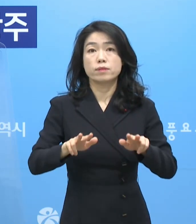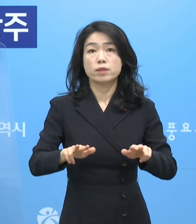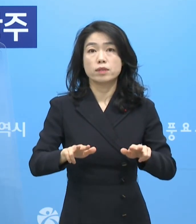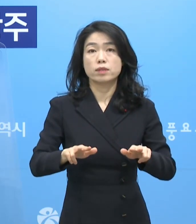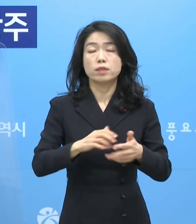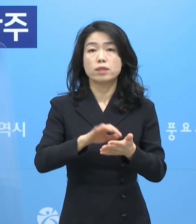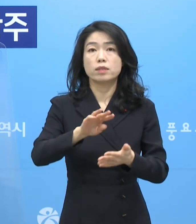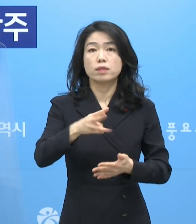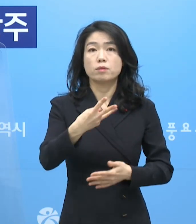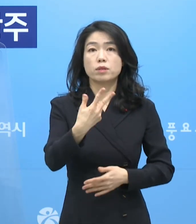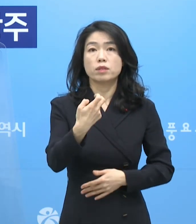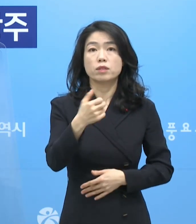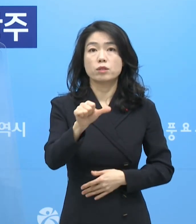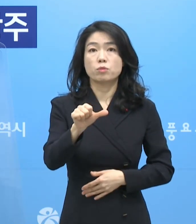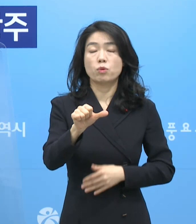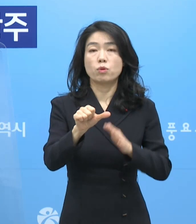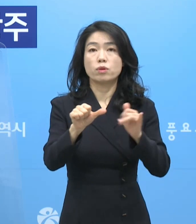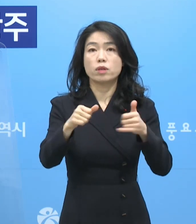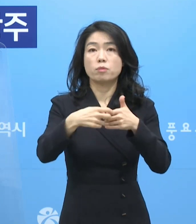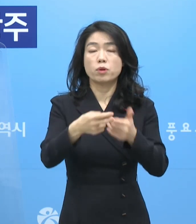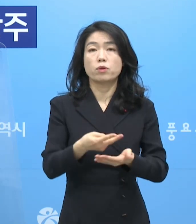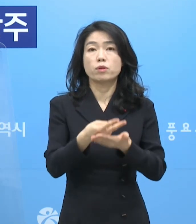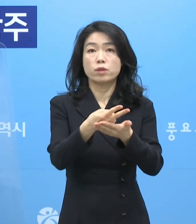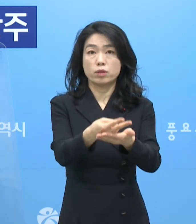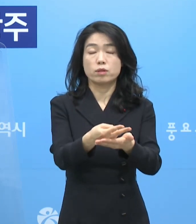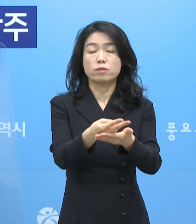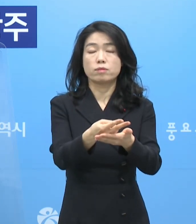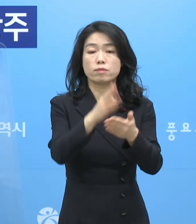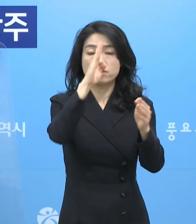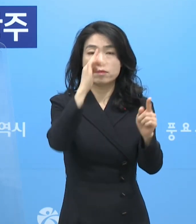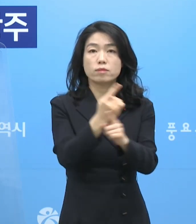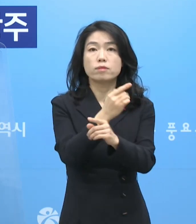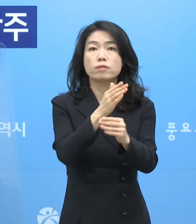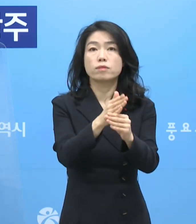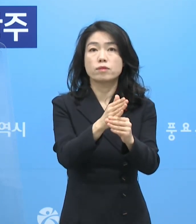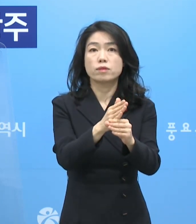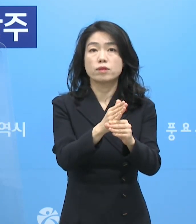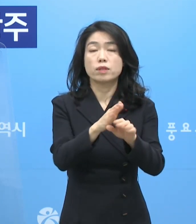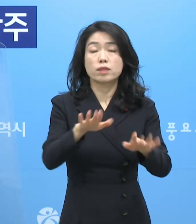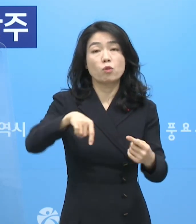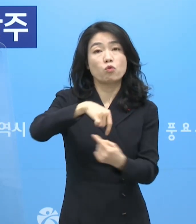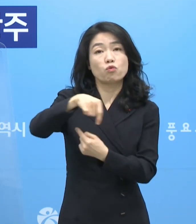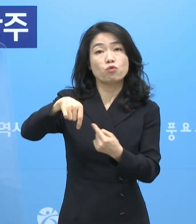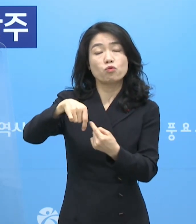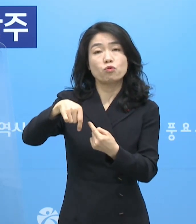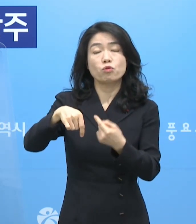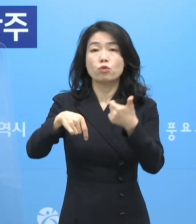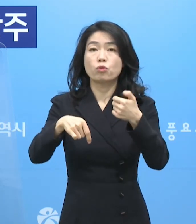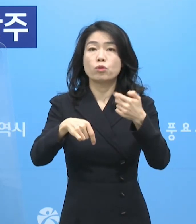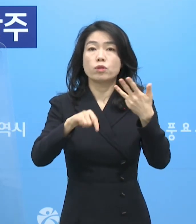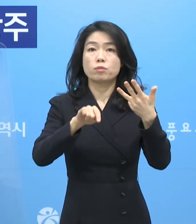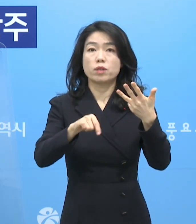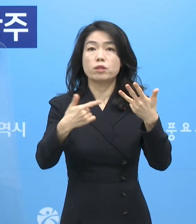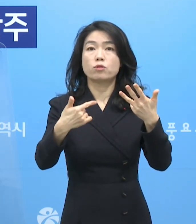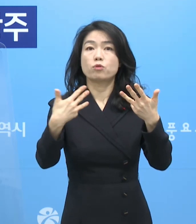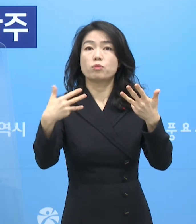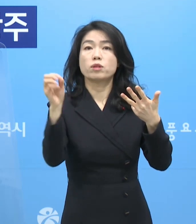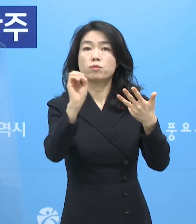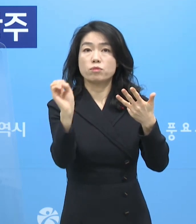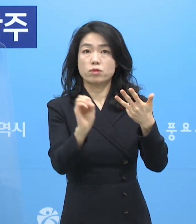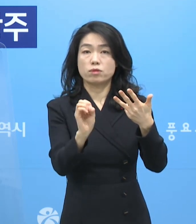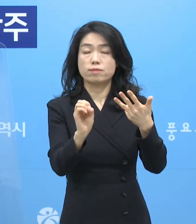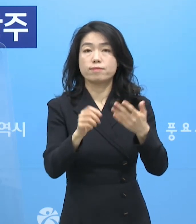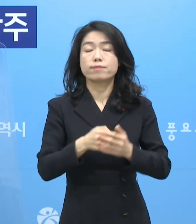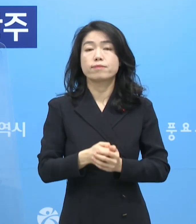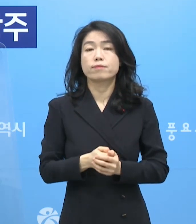375명이 입원치료 중에 있어 병상 가동률은 58.68%입니다.